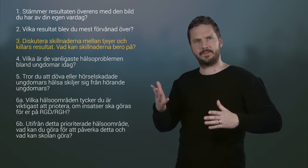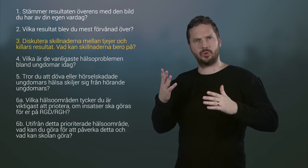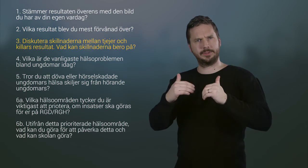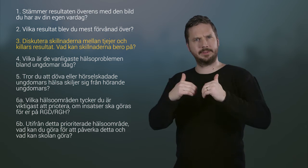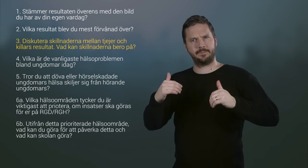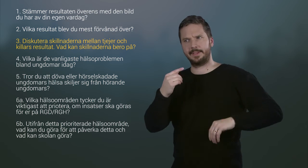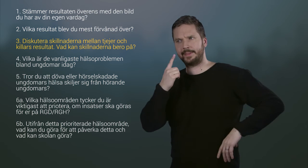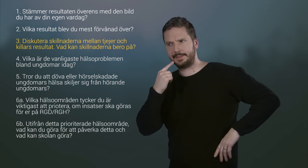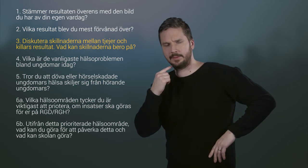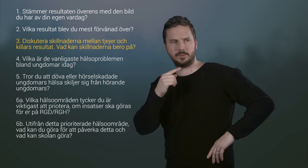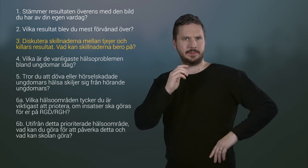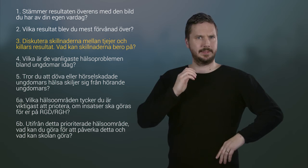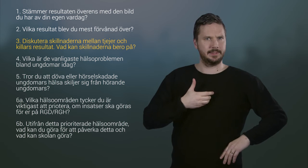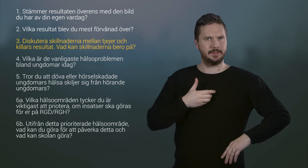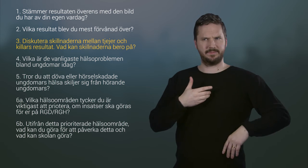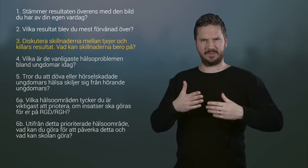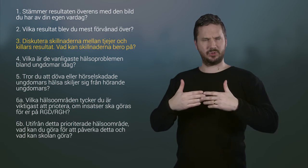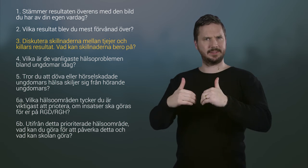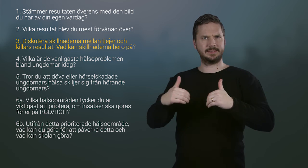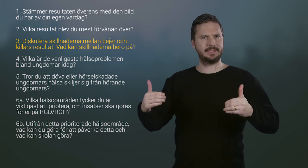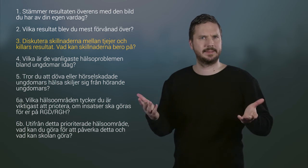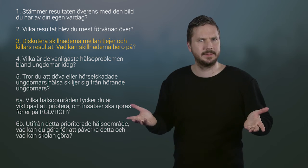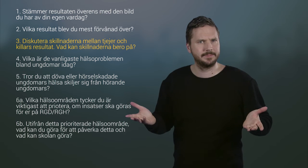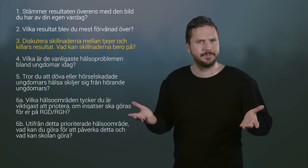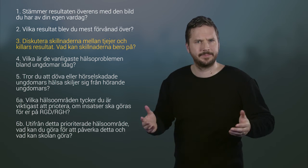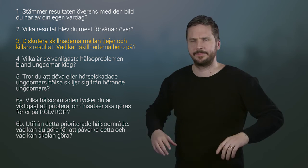Diskutera skillnaderna mellan killar och tjejers resultat. Vad kan skillnaderna bero på?